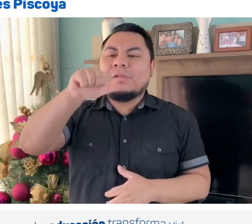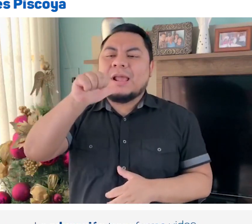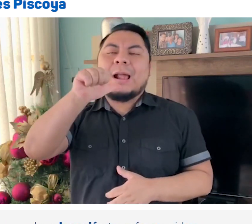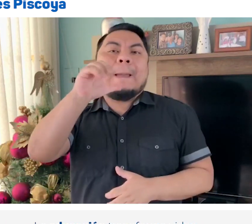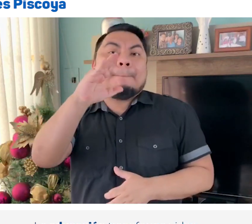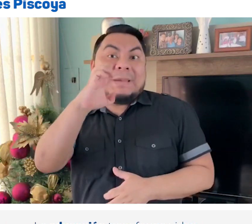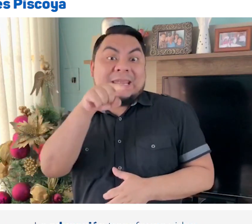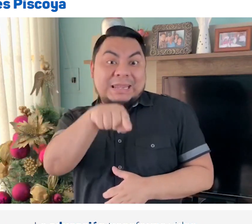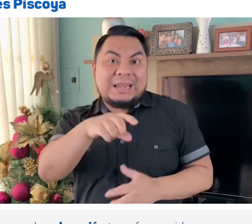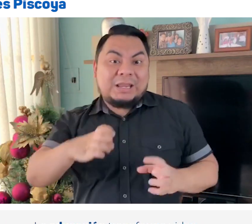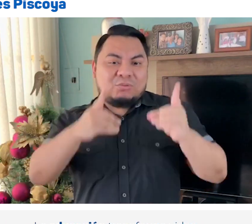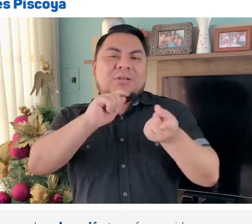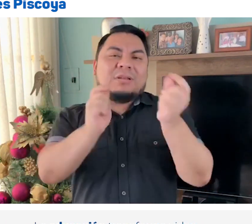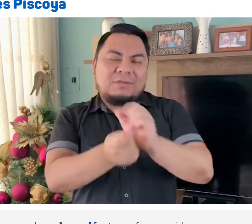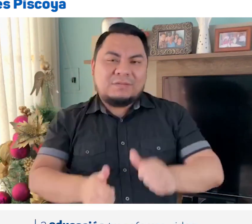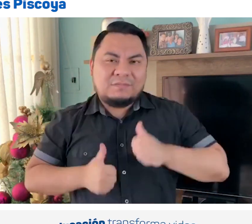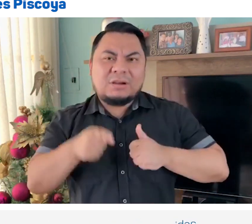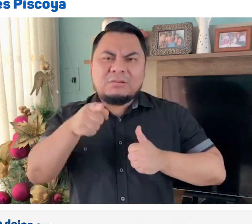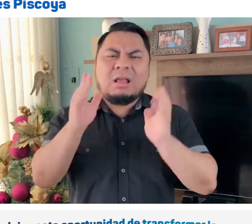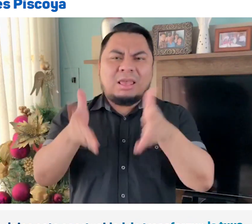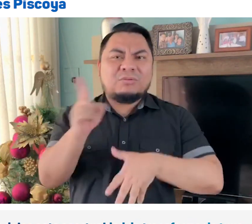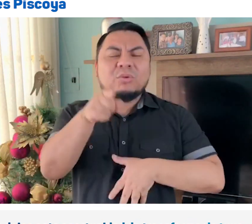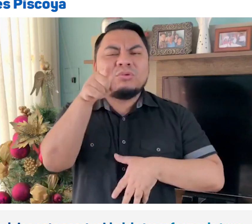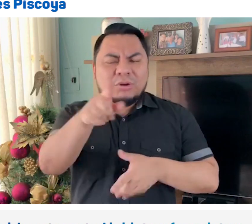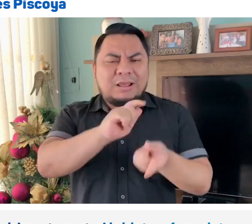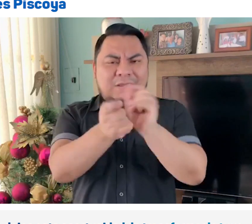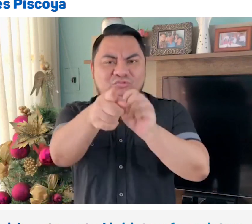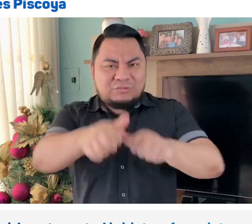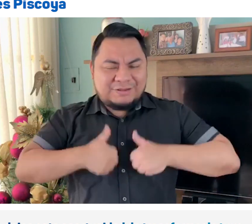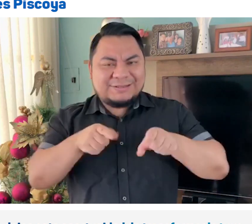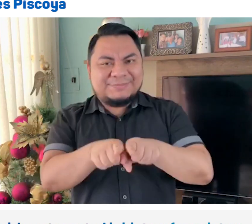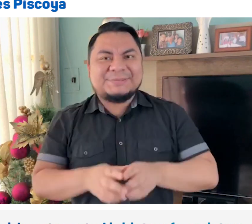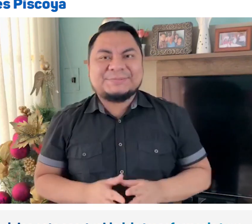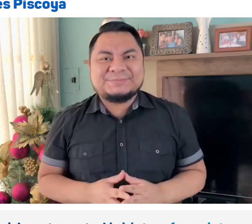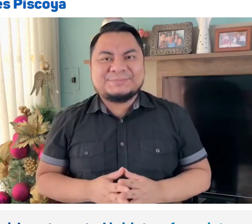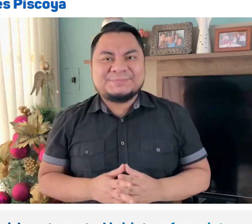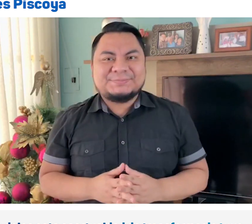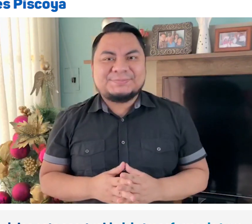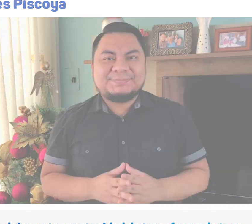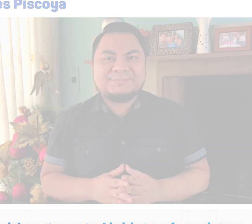La educación transforma vidas. No dejes esta oportunidad de transformar la tuya.